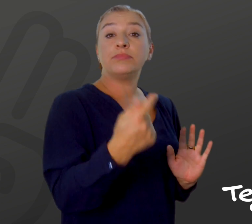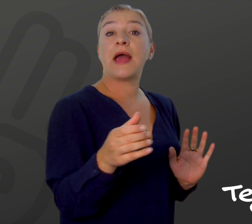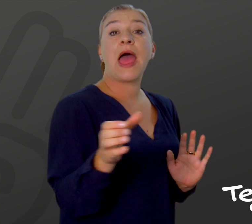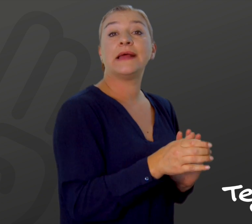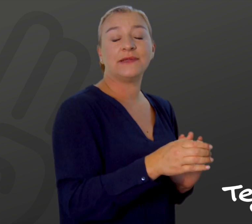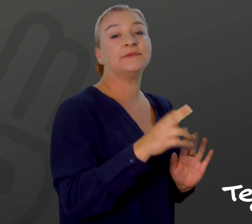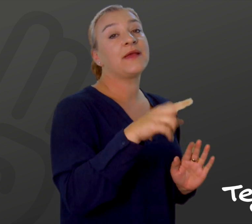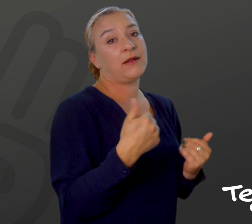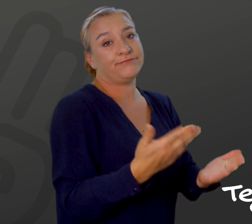få isbryderordningen.